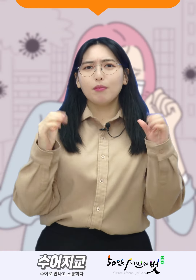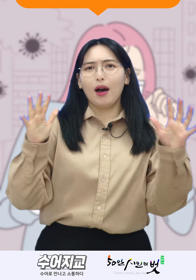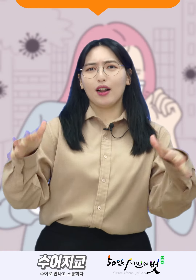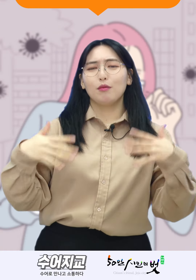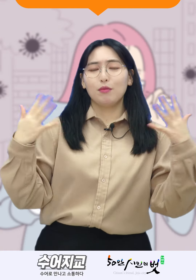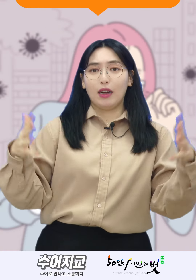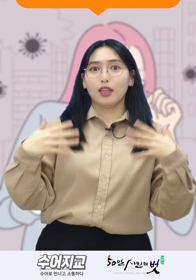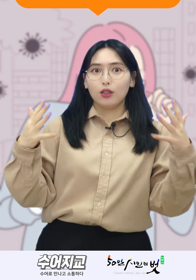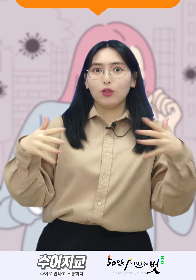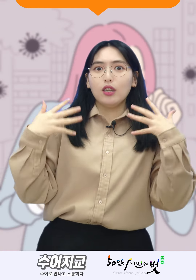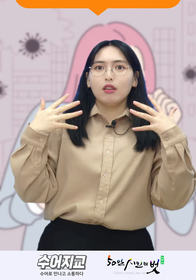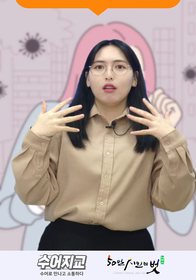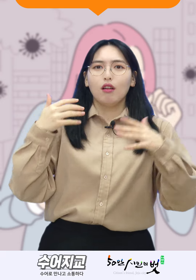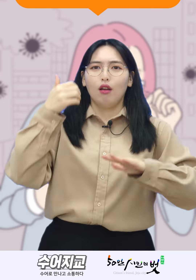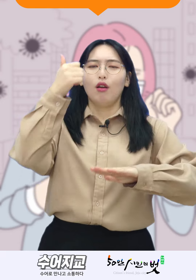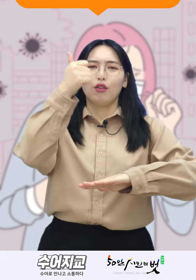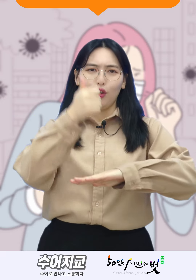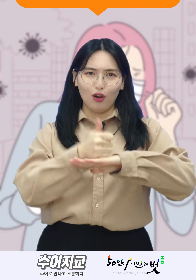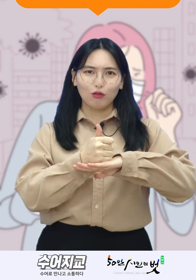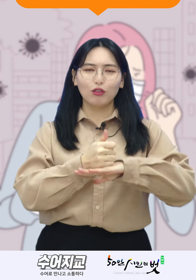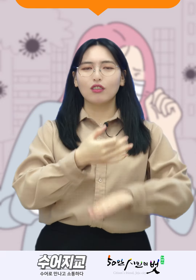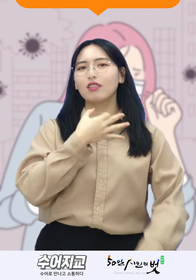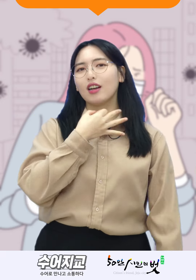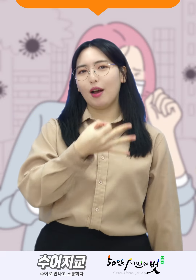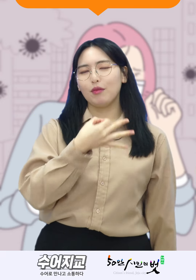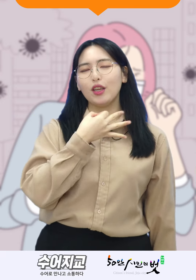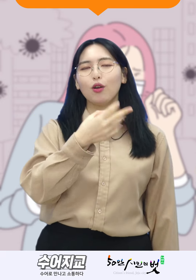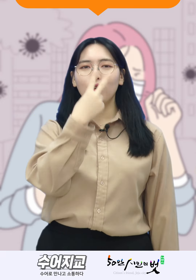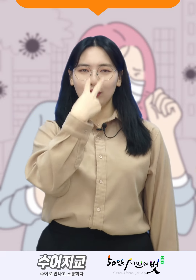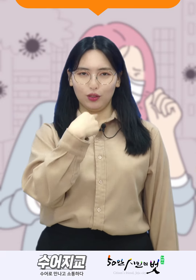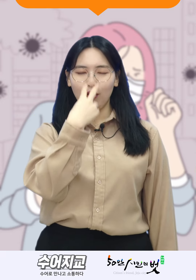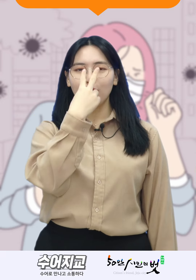바람을 맞았더니 결국 감기 걸렸어.